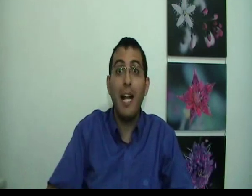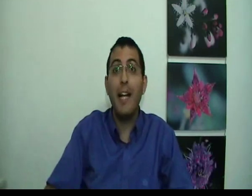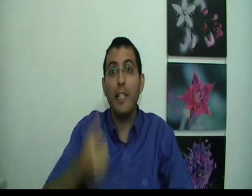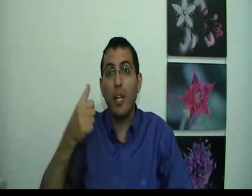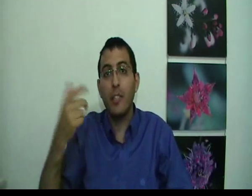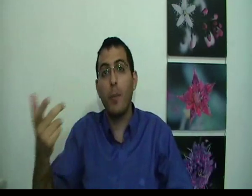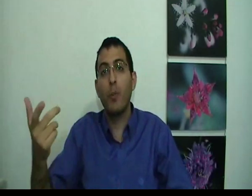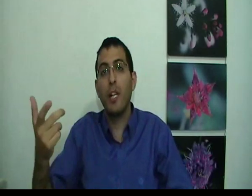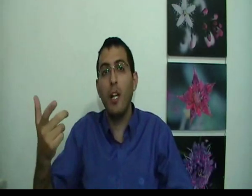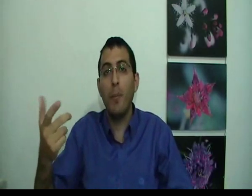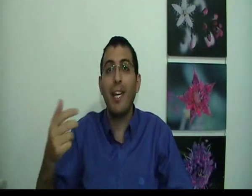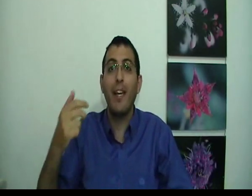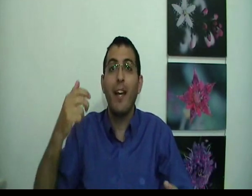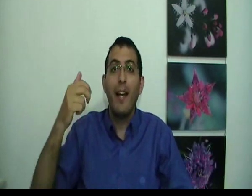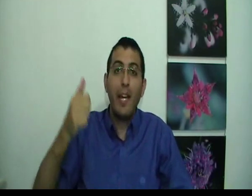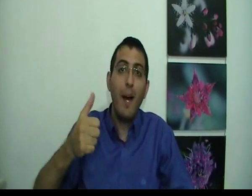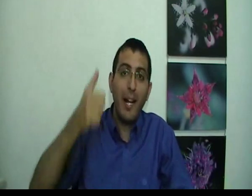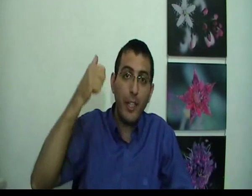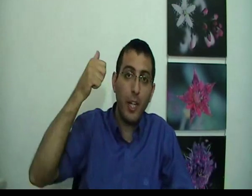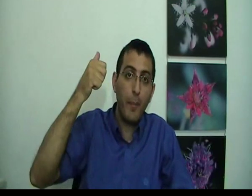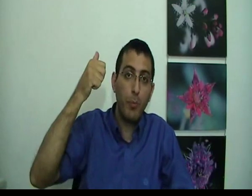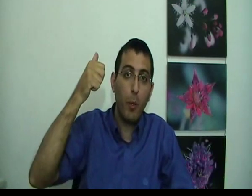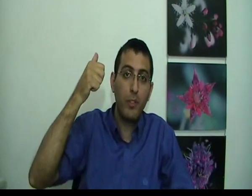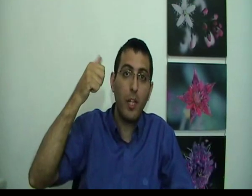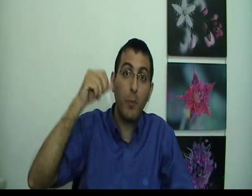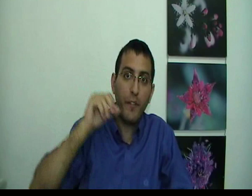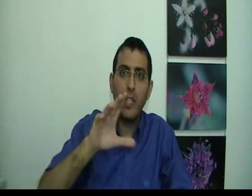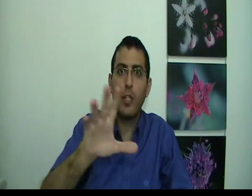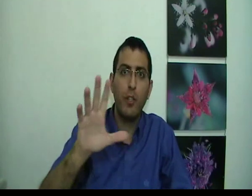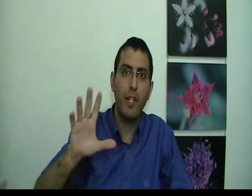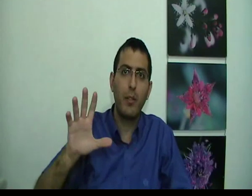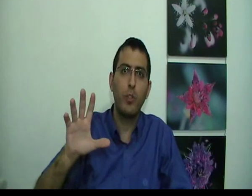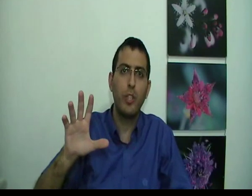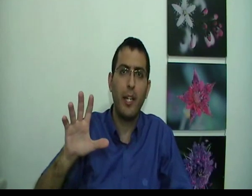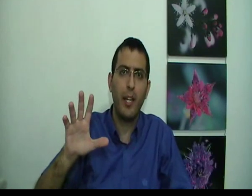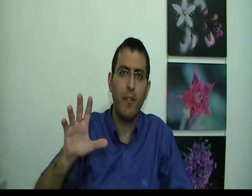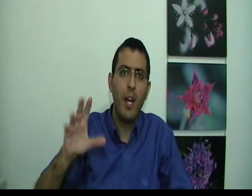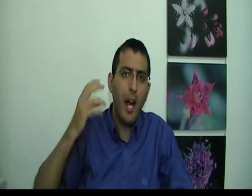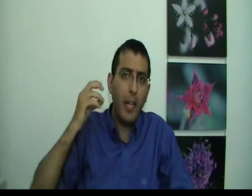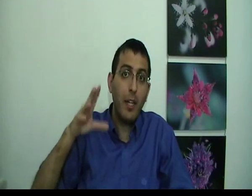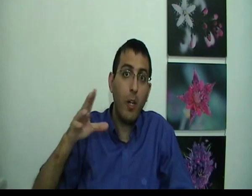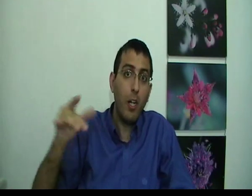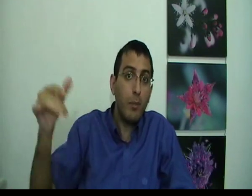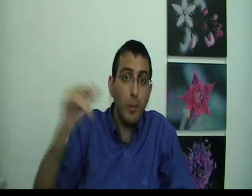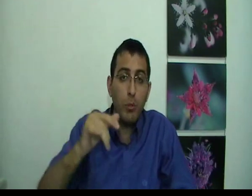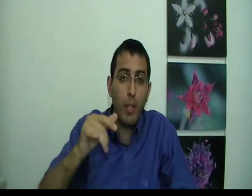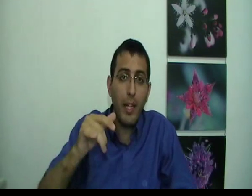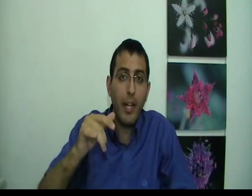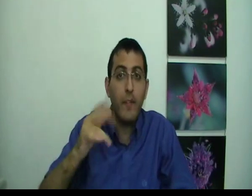האני שלך שמחוץ לחלום כי אם האני שלך מחוץ לחלום יפסיק לחשוב על התחושה של הכאב אבל אתה יכול לחלום שמישהו זורק עליך אבן